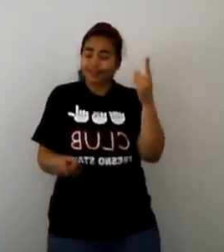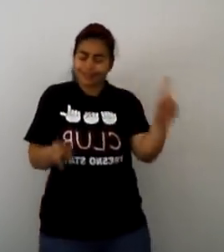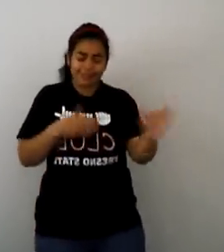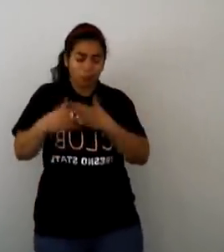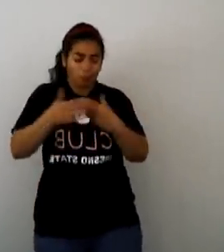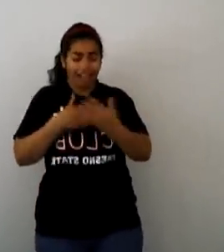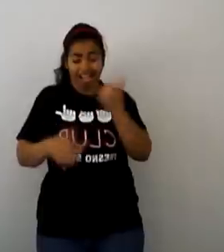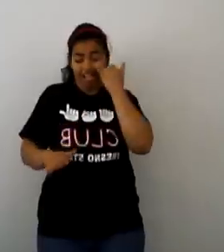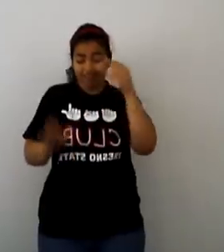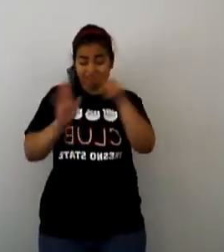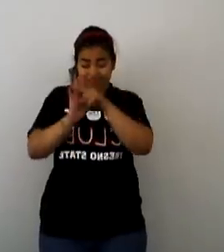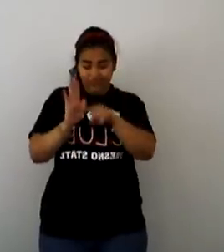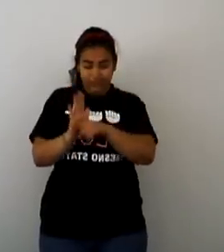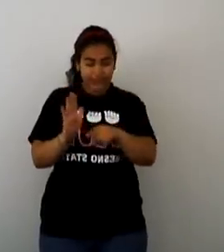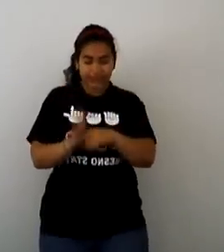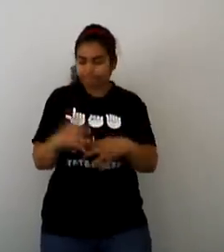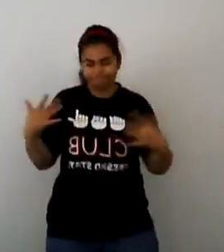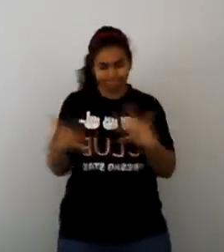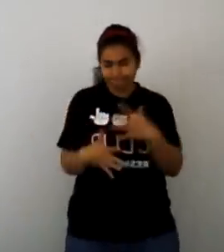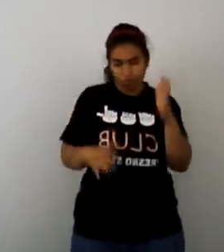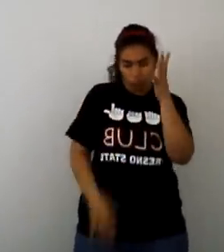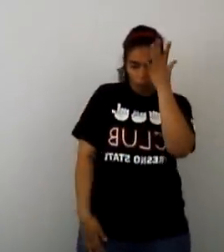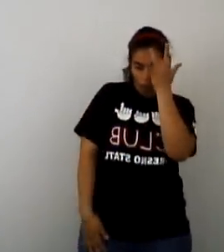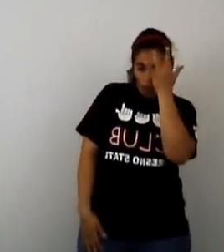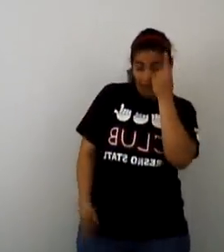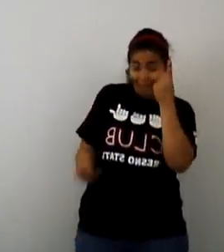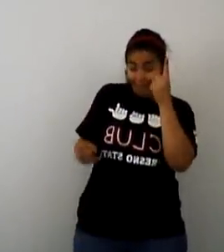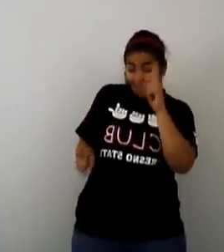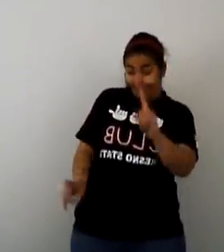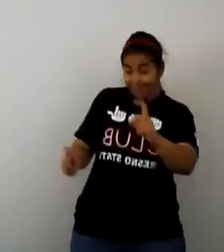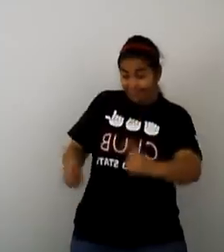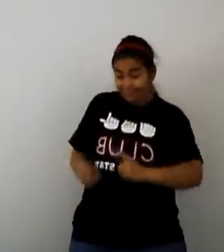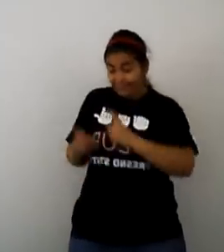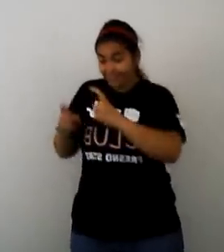debes temer Te daré un nuevo amanecer Porque Soy aquí